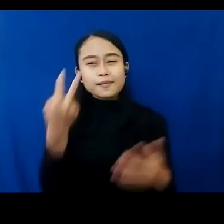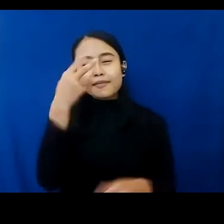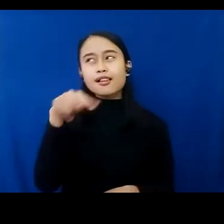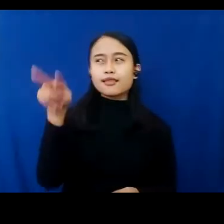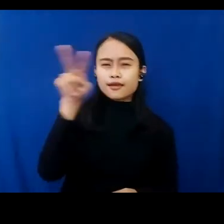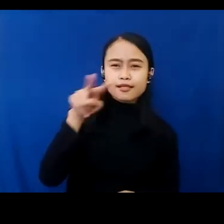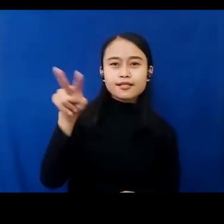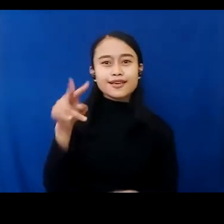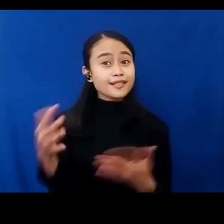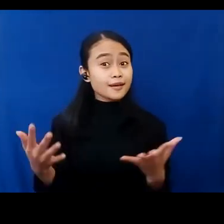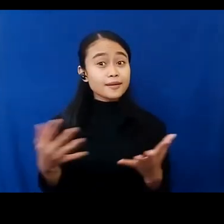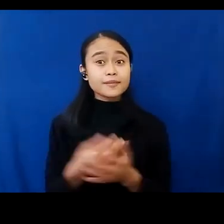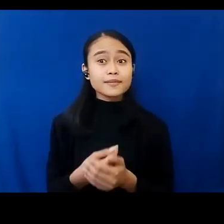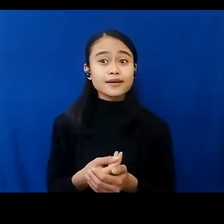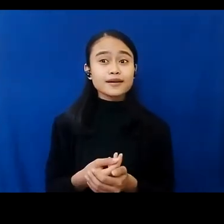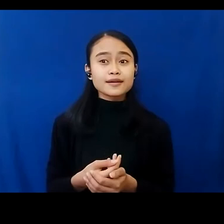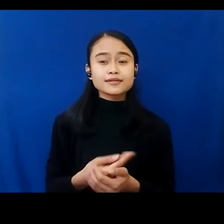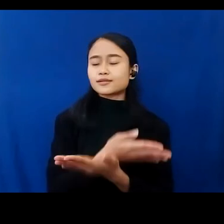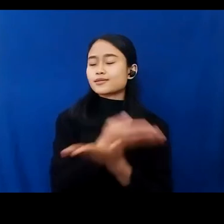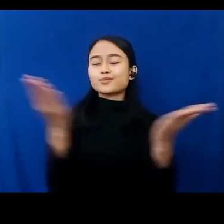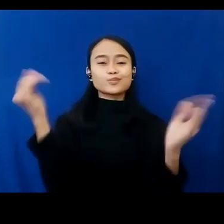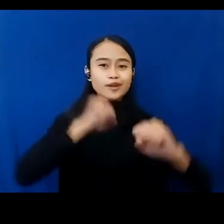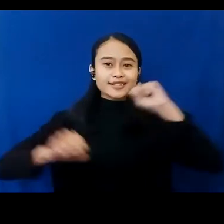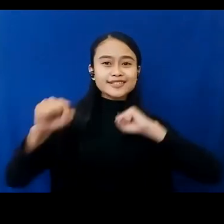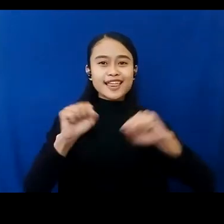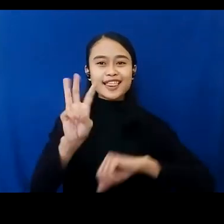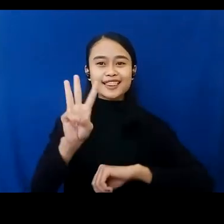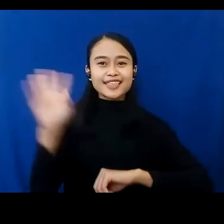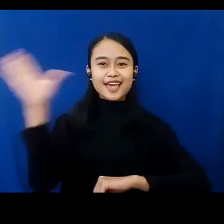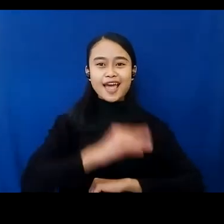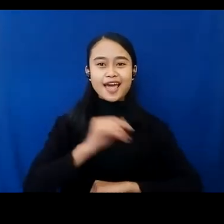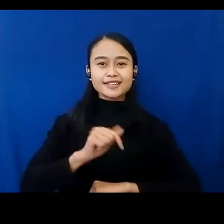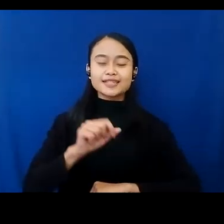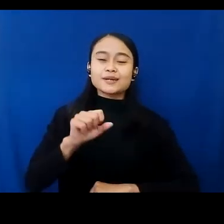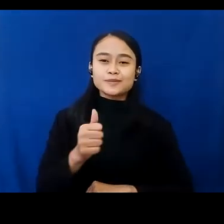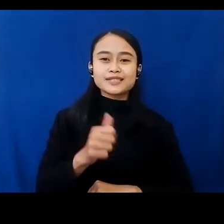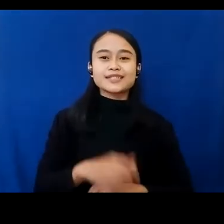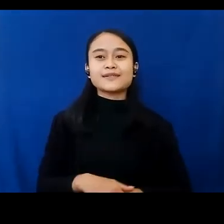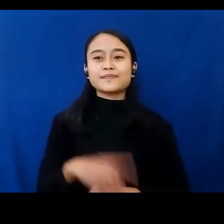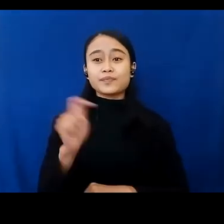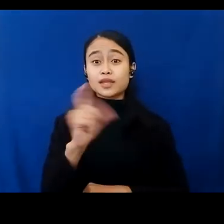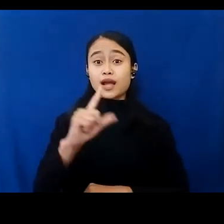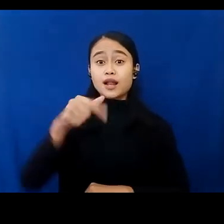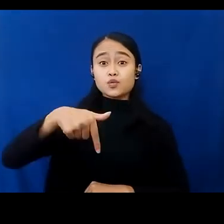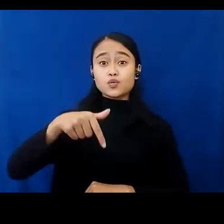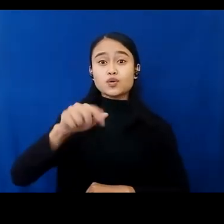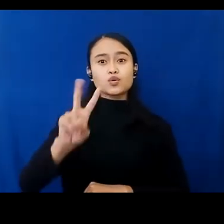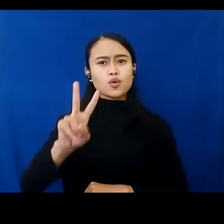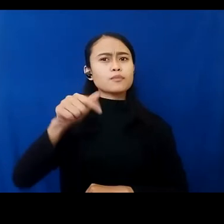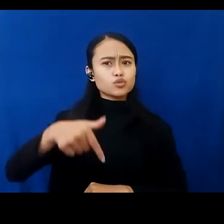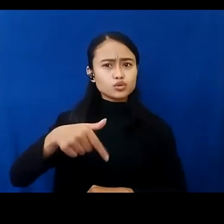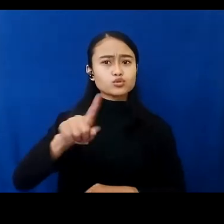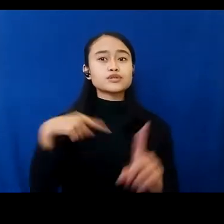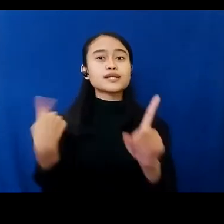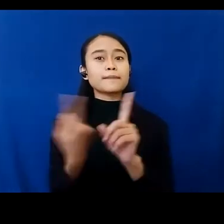bisa ikuti semua kegiatan dalam tiga hari. Ingat, dari tanggal 27 hingga tanggal 29 Juli